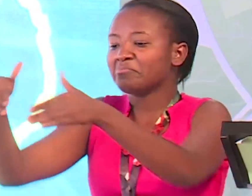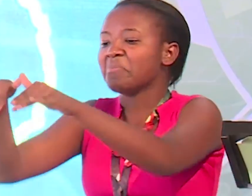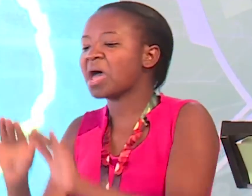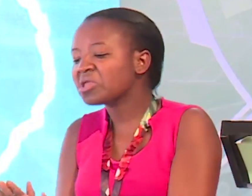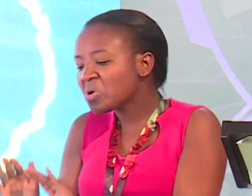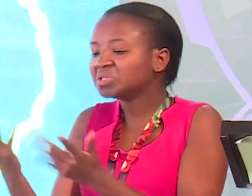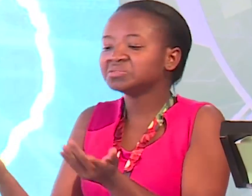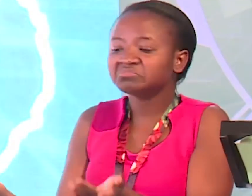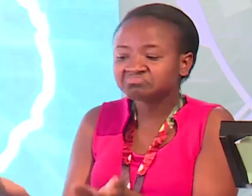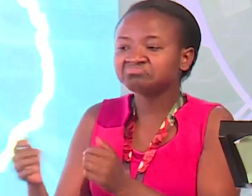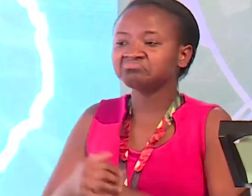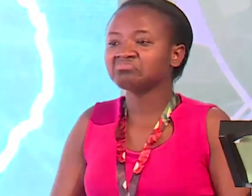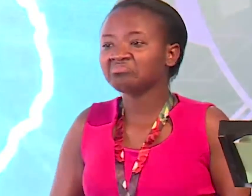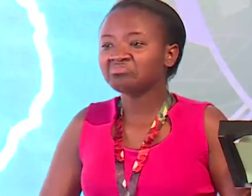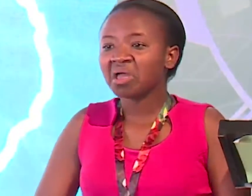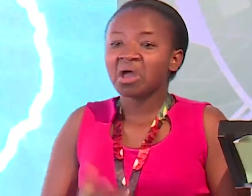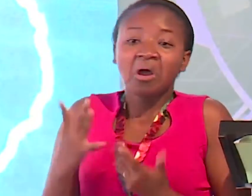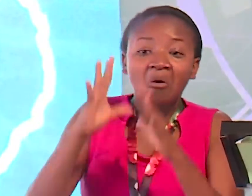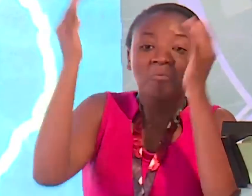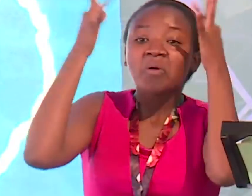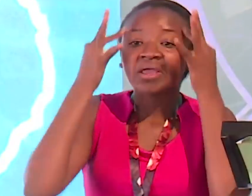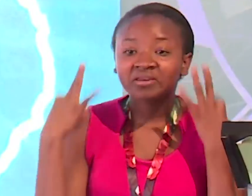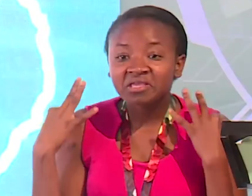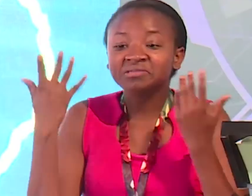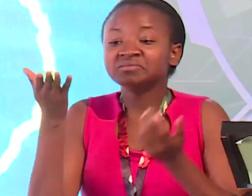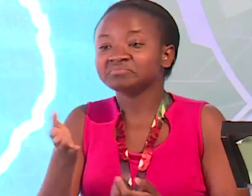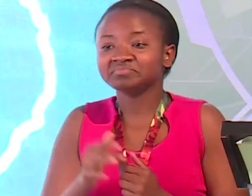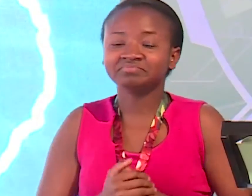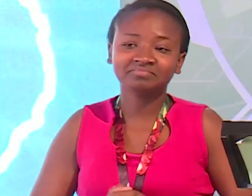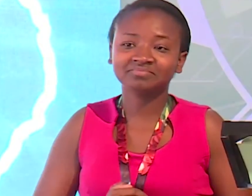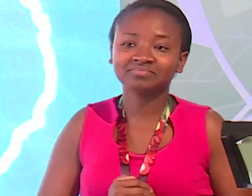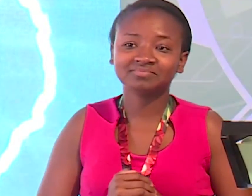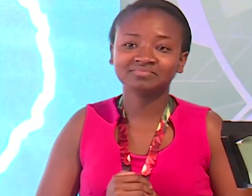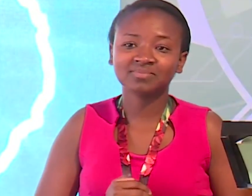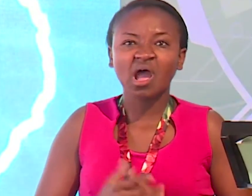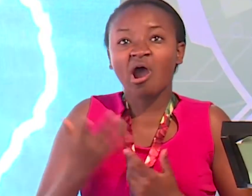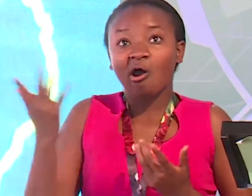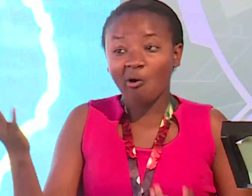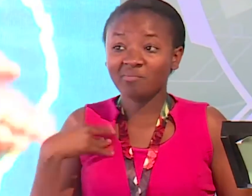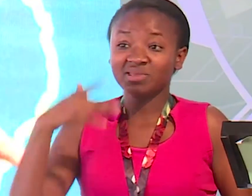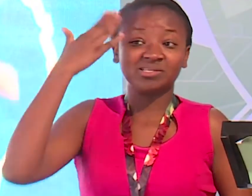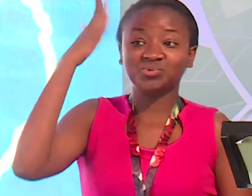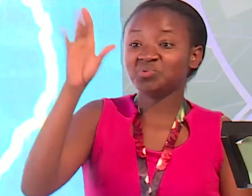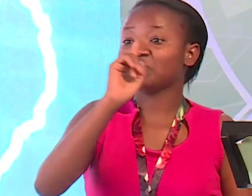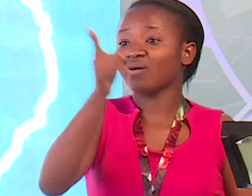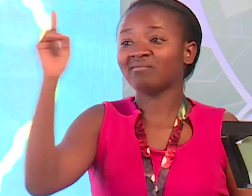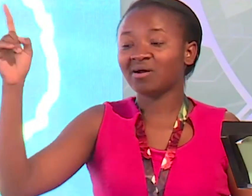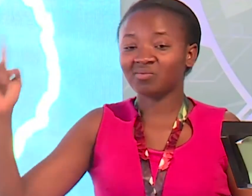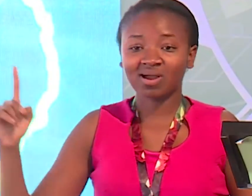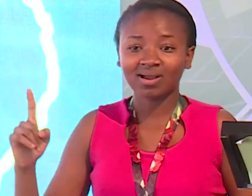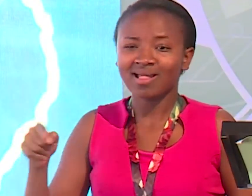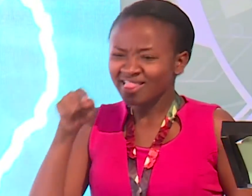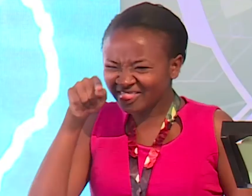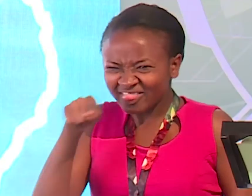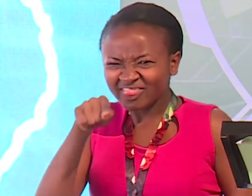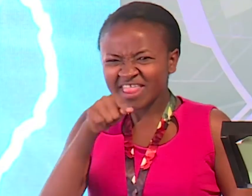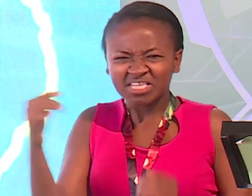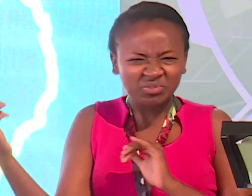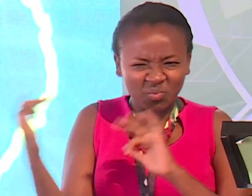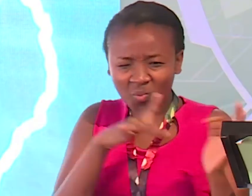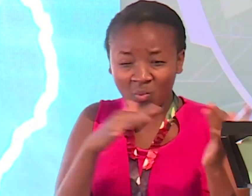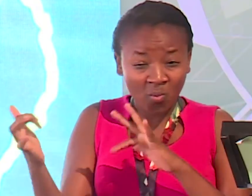Kwa arusi Sijui wapi Hii vita